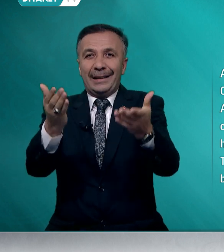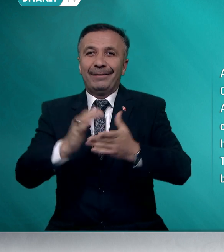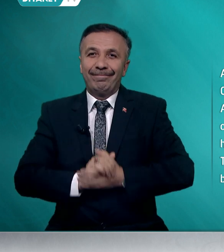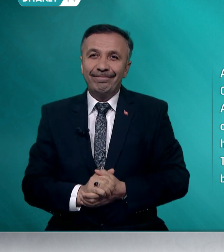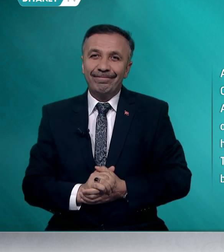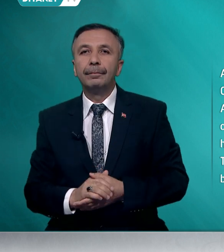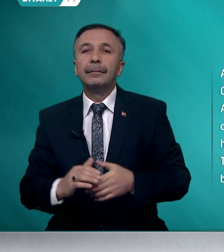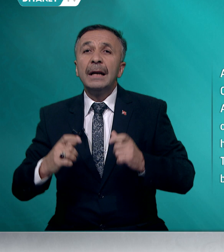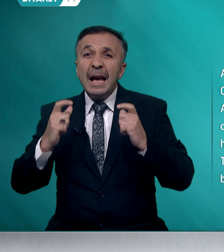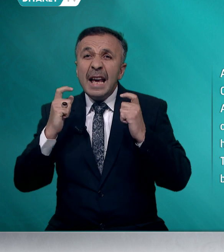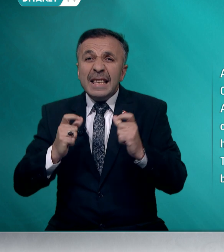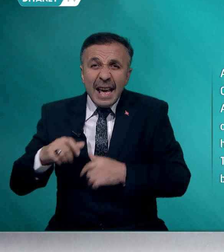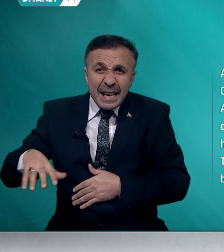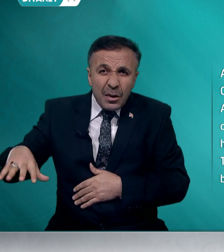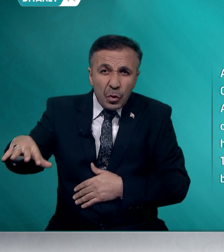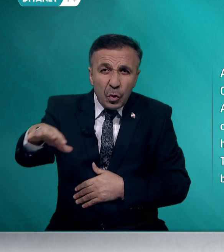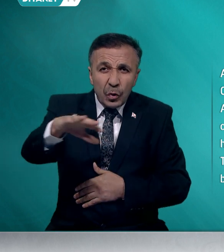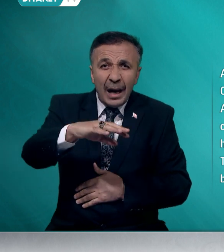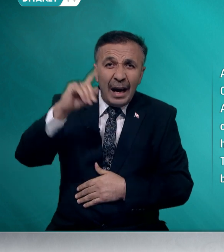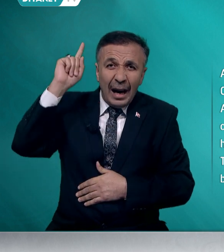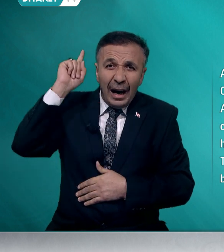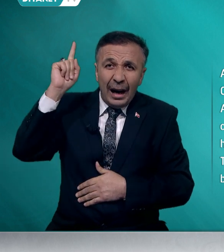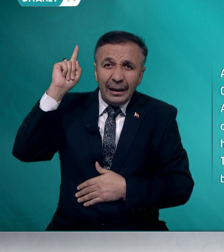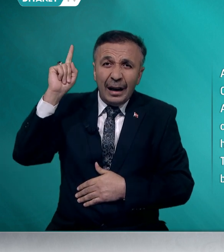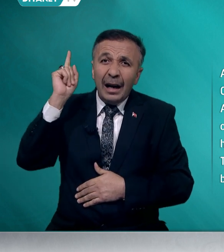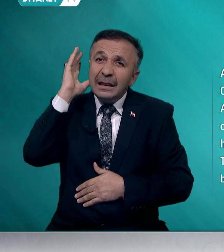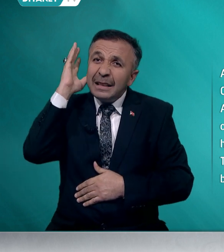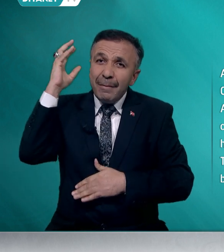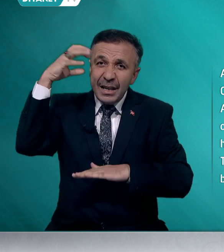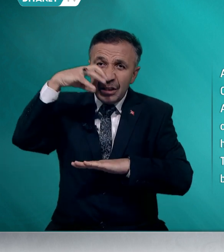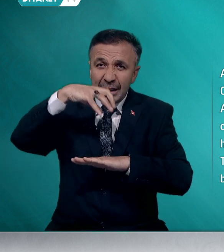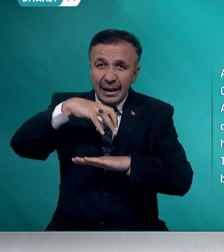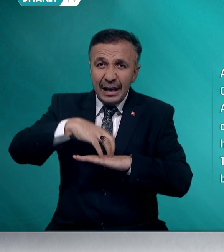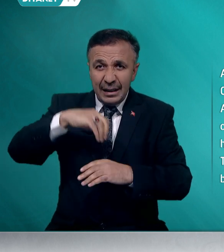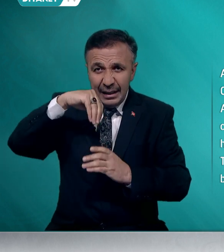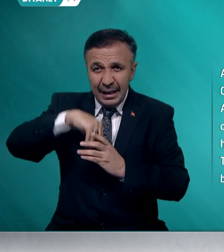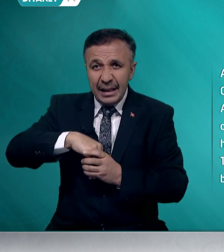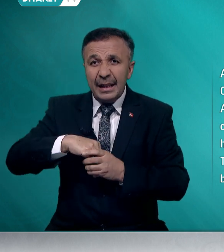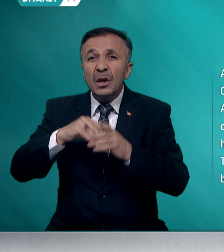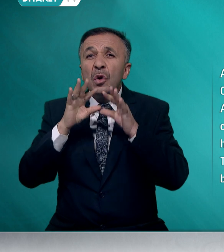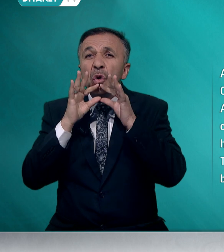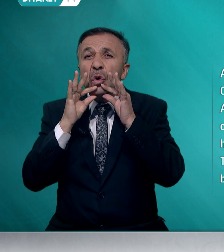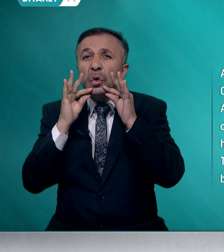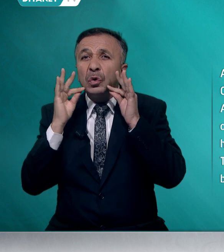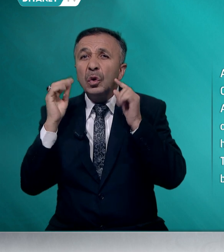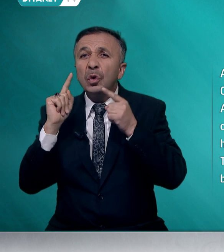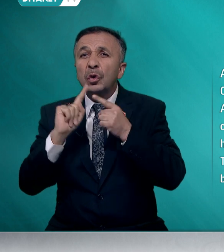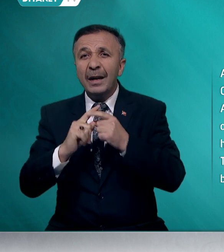Yeryüzünde Allah'ın mescitlerindeki huzur ve